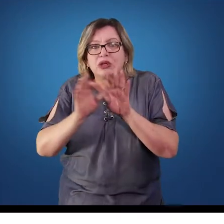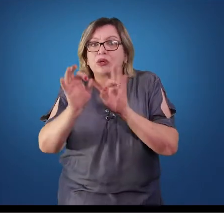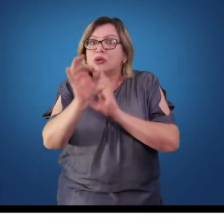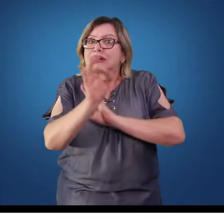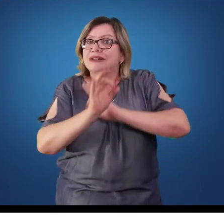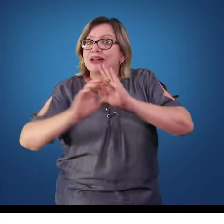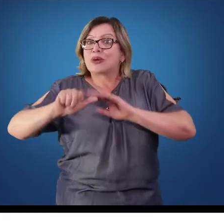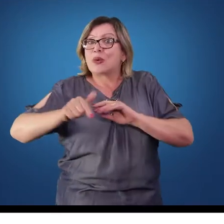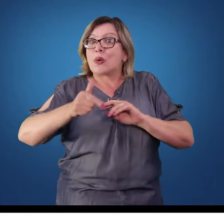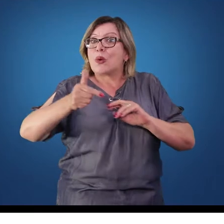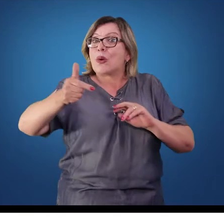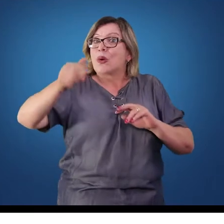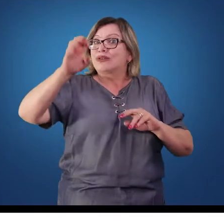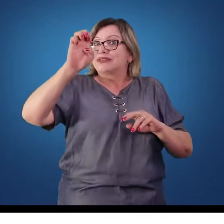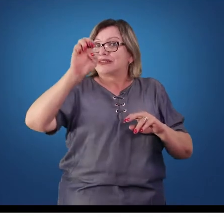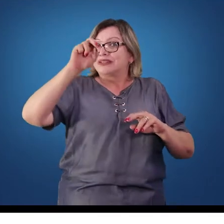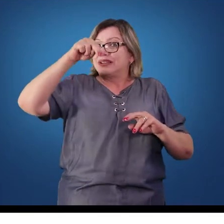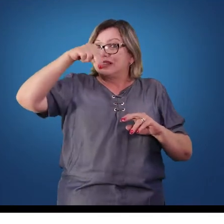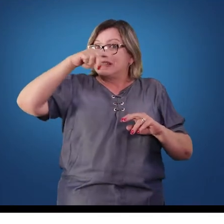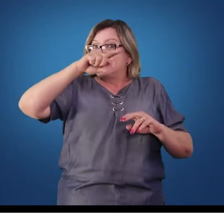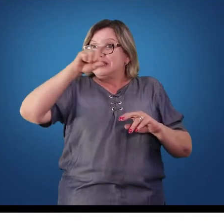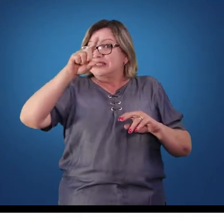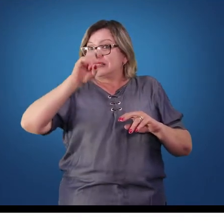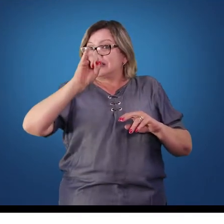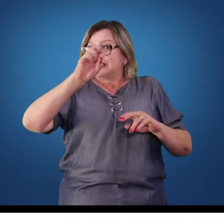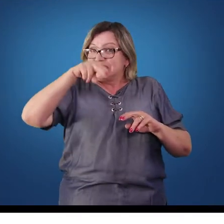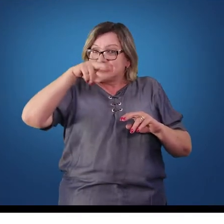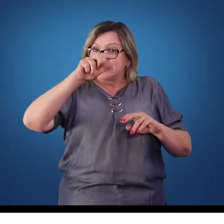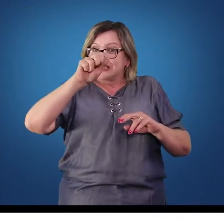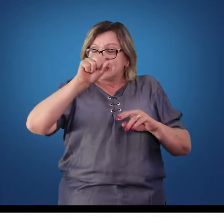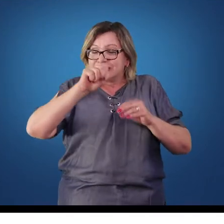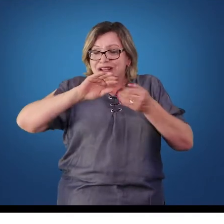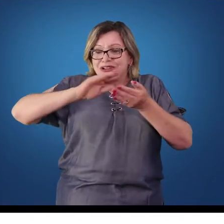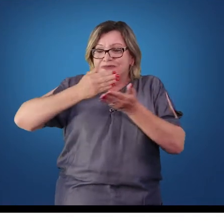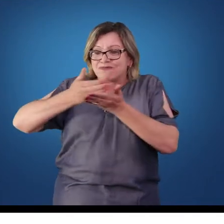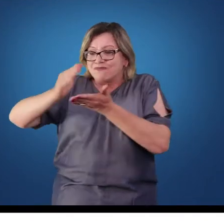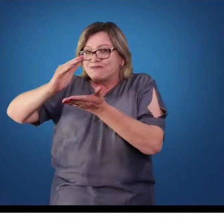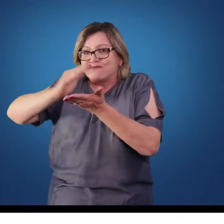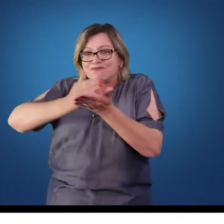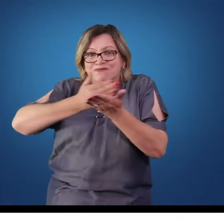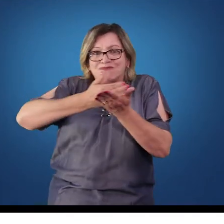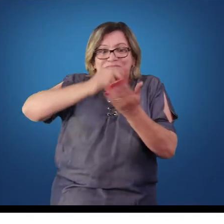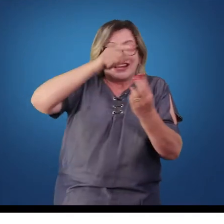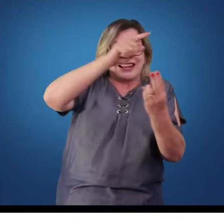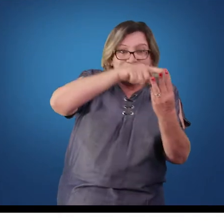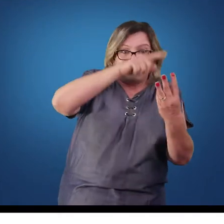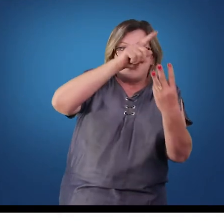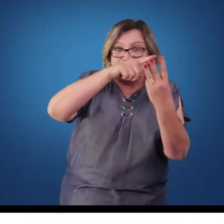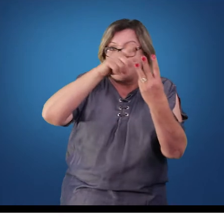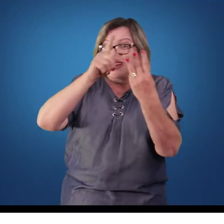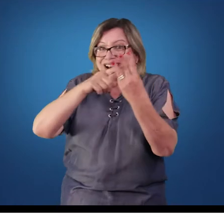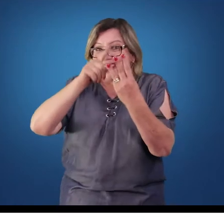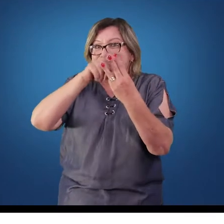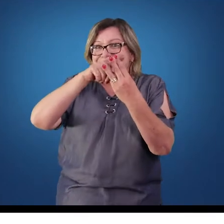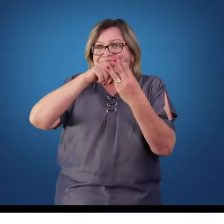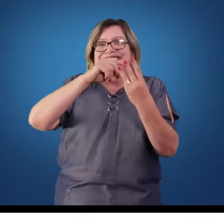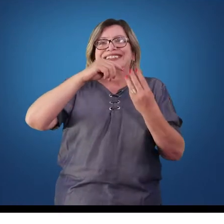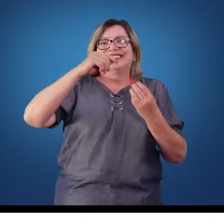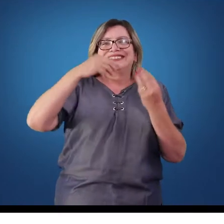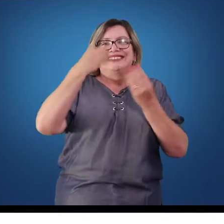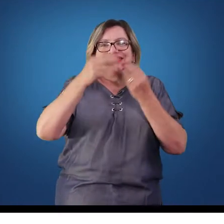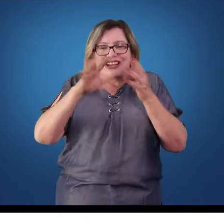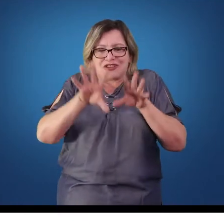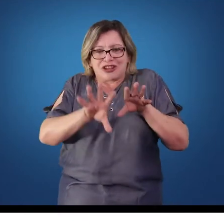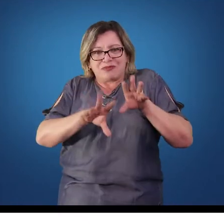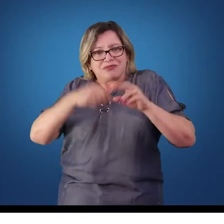outras enzimas que vão separando os alimentos, os carboidratos, as proteínas e as gorduras, de uma maneira que